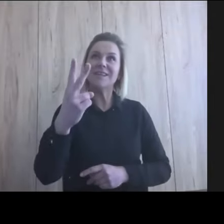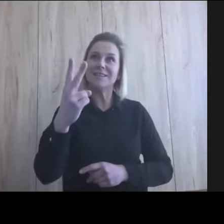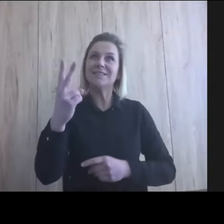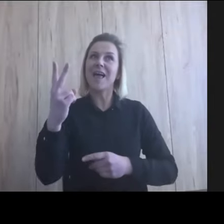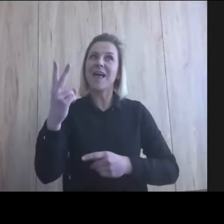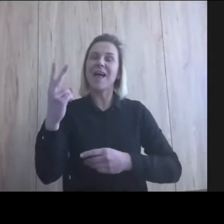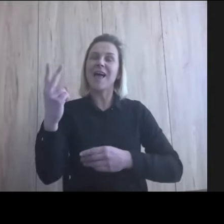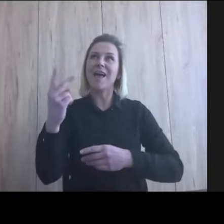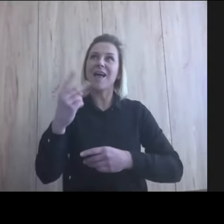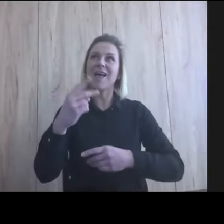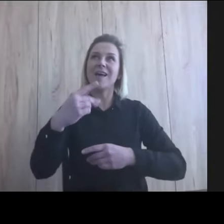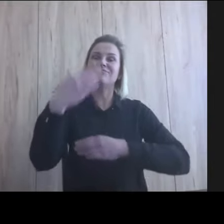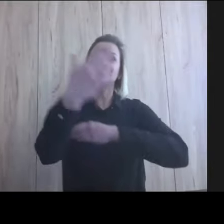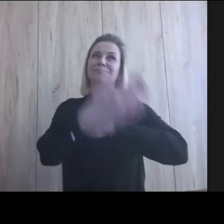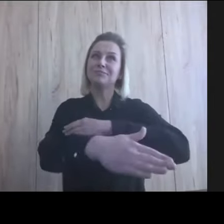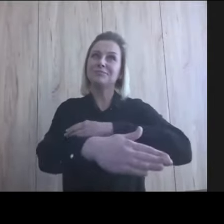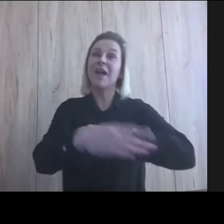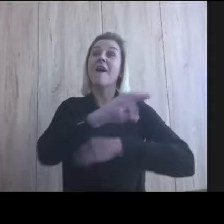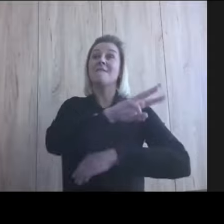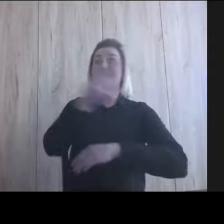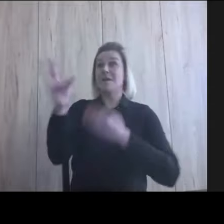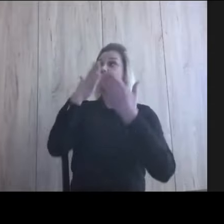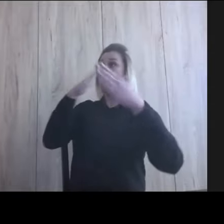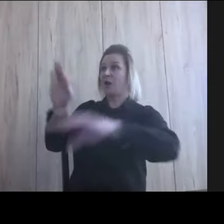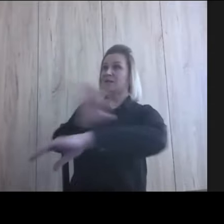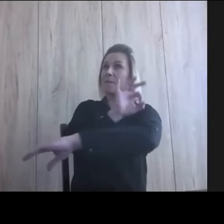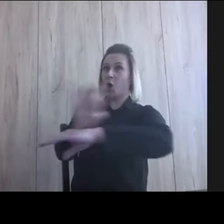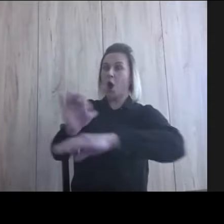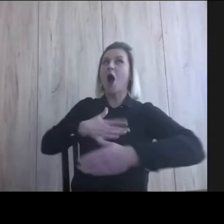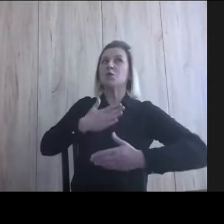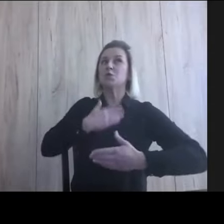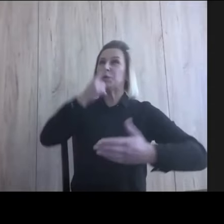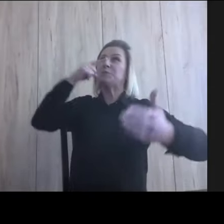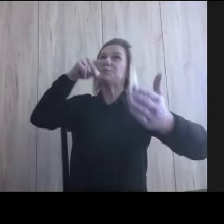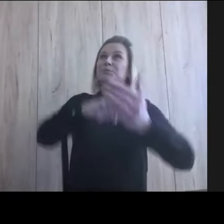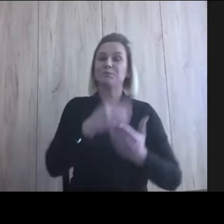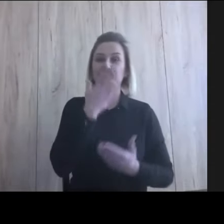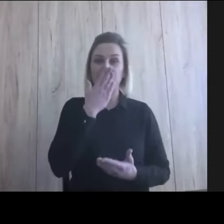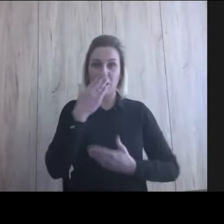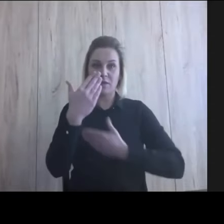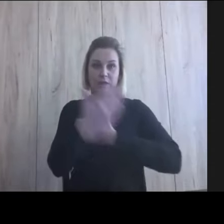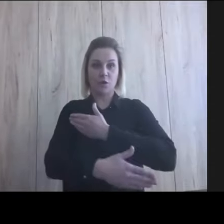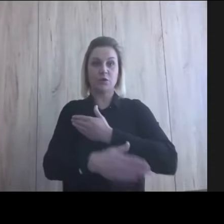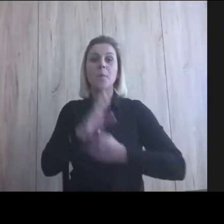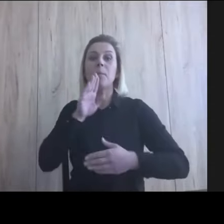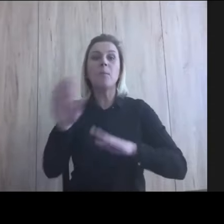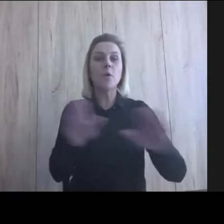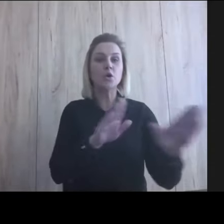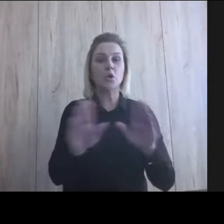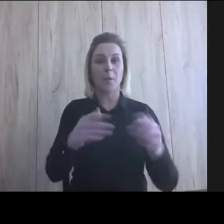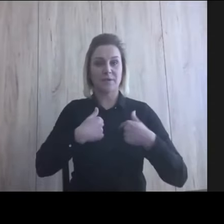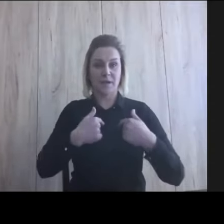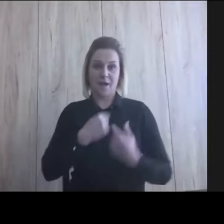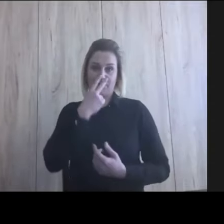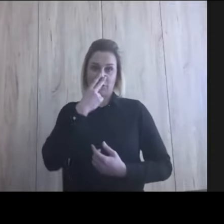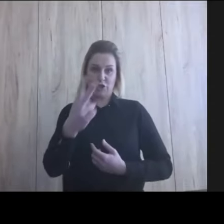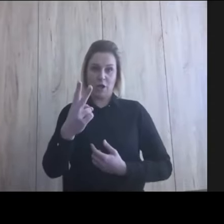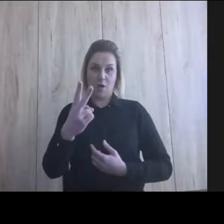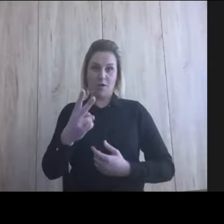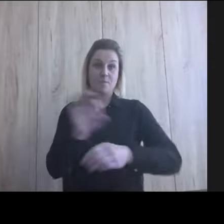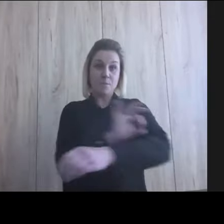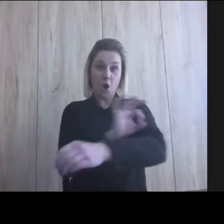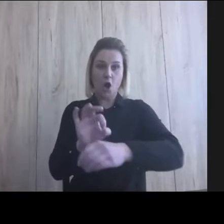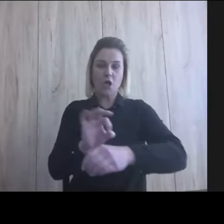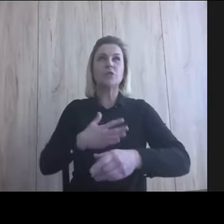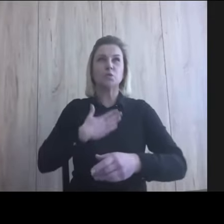Wy widzicie projekt, a ja widzę koniec. I powiem szczerze, że ja widziałem koniec. Widziałem nie dlatego, że mam